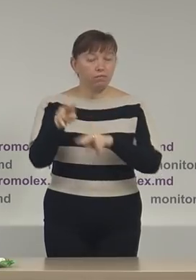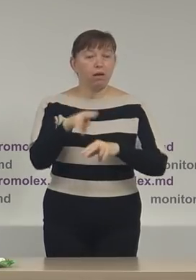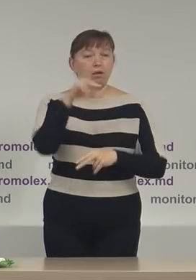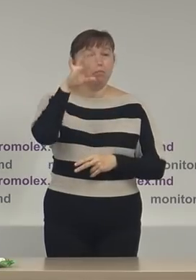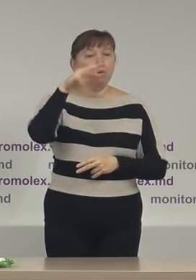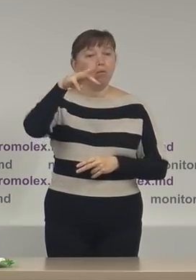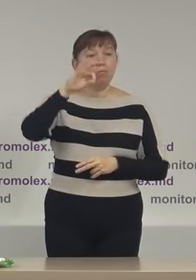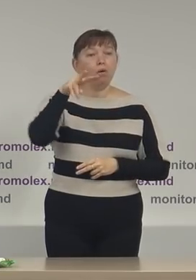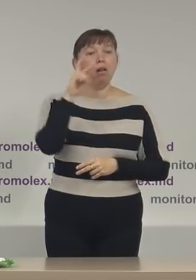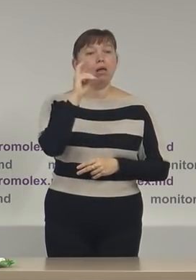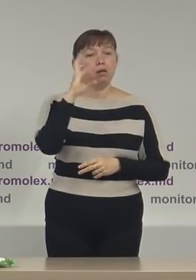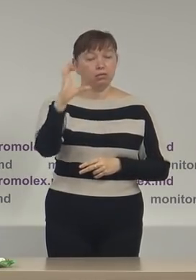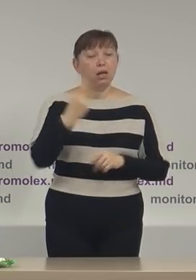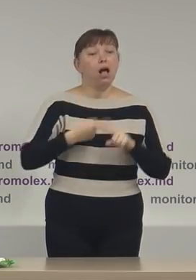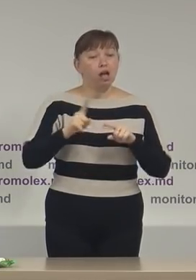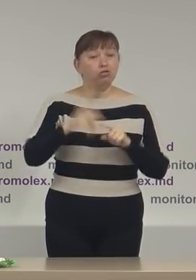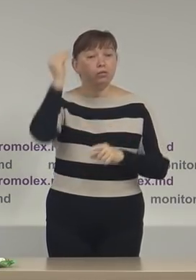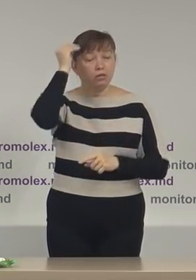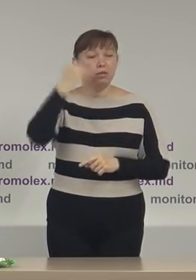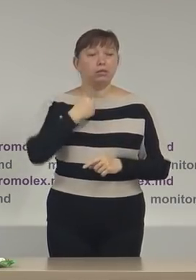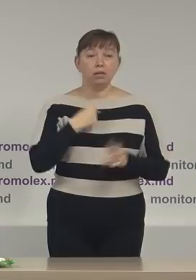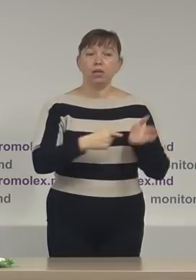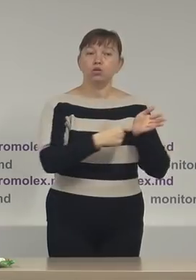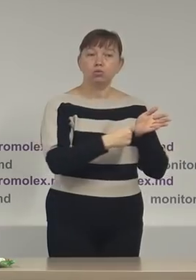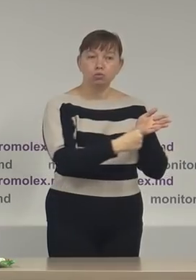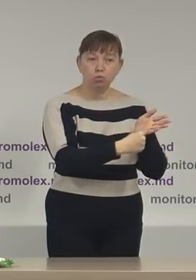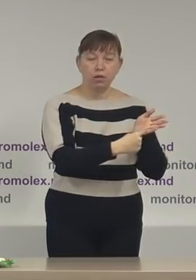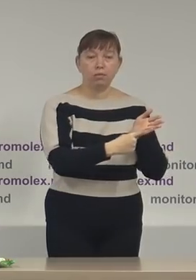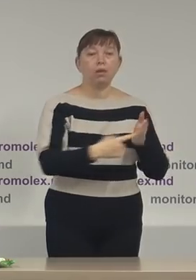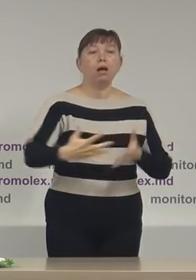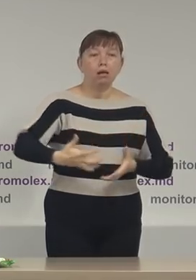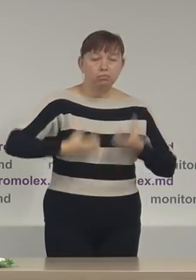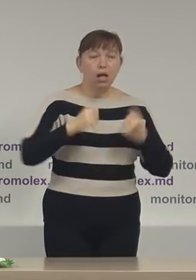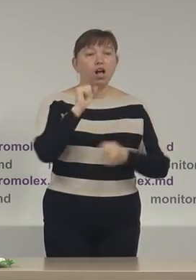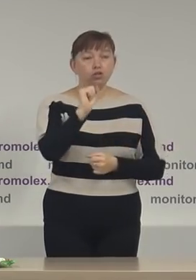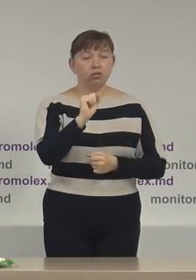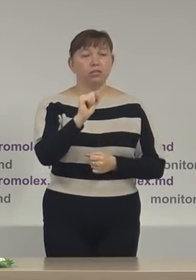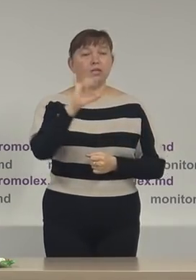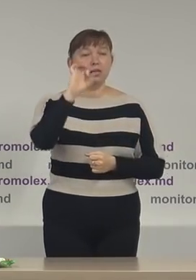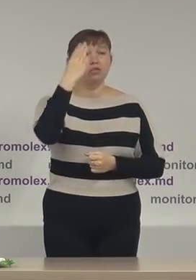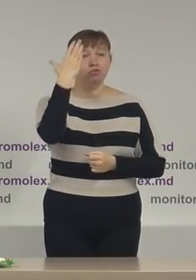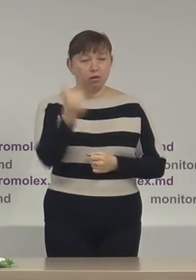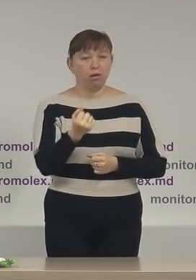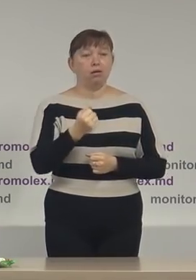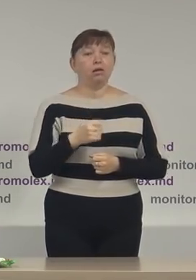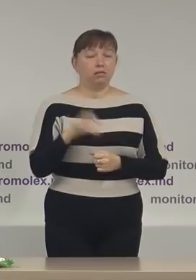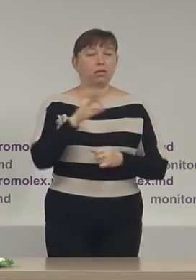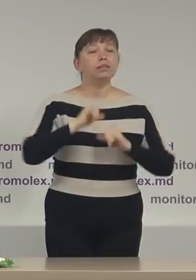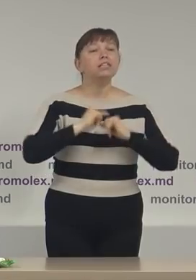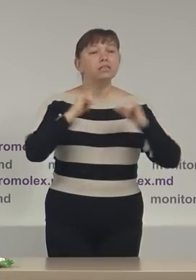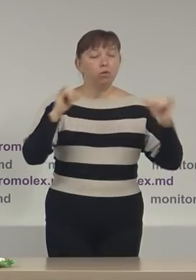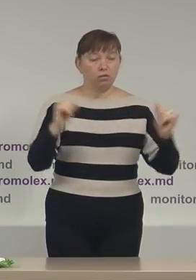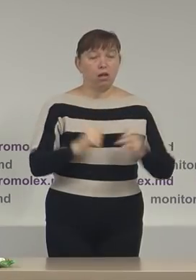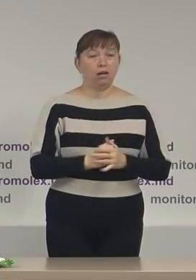sens, trebuie să sublinim aportul Agenției SOA pentru Dezvoltare Internațională, USAID,